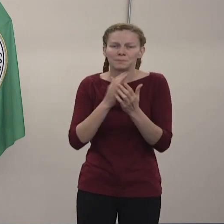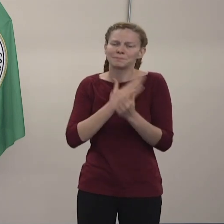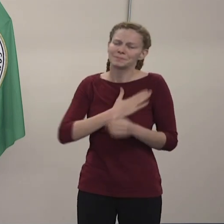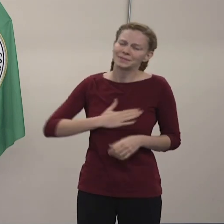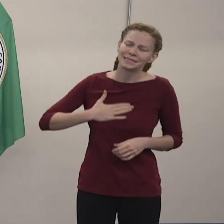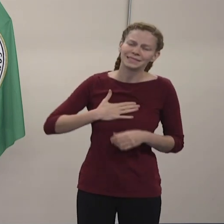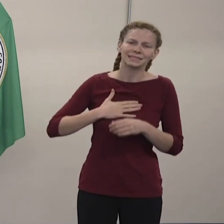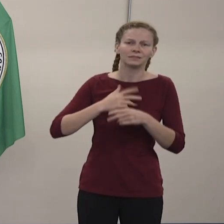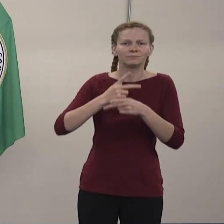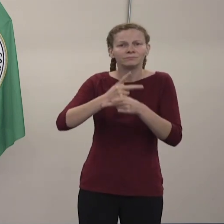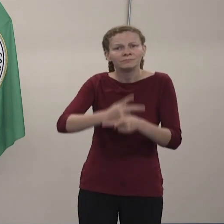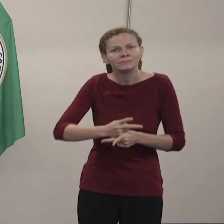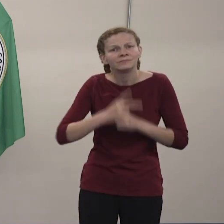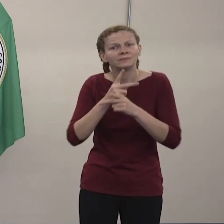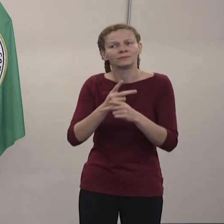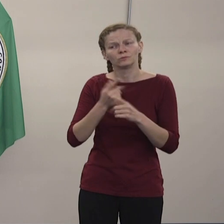comunidad.